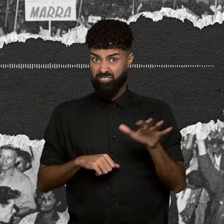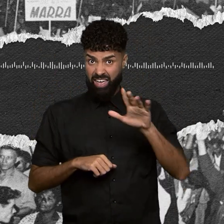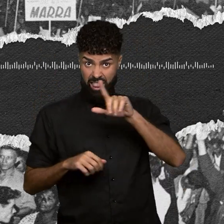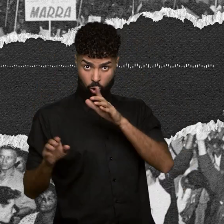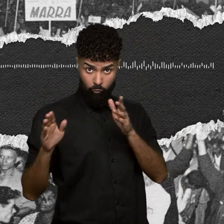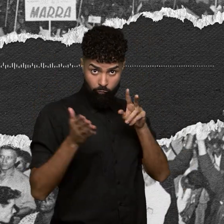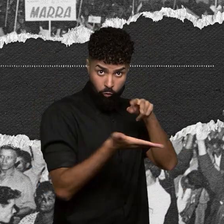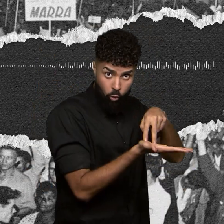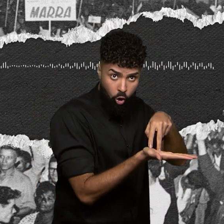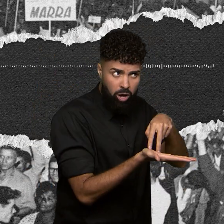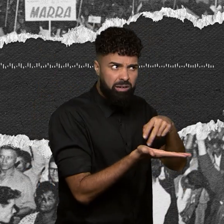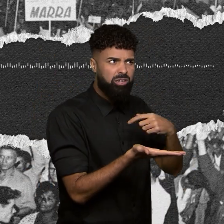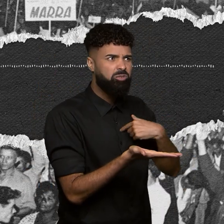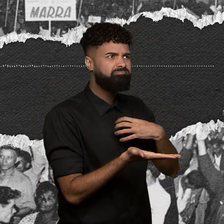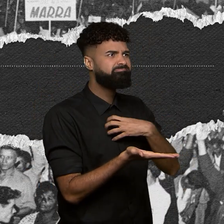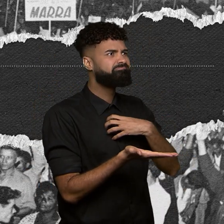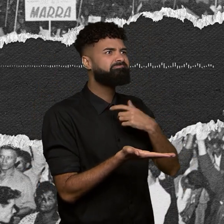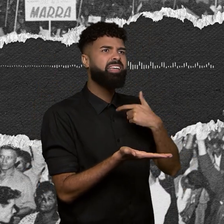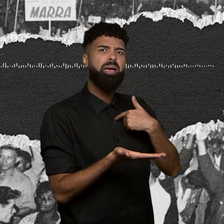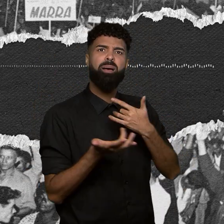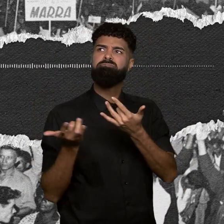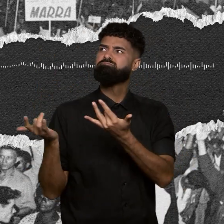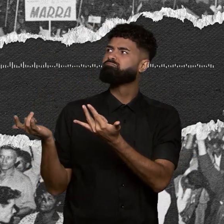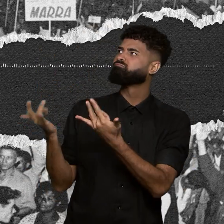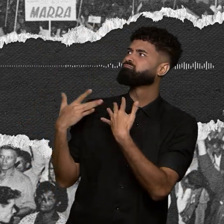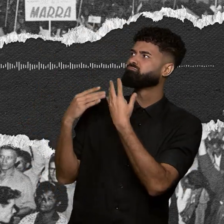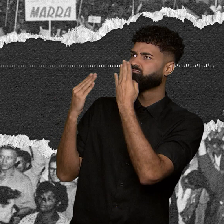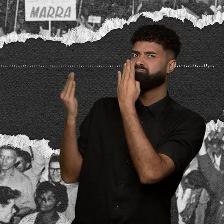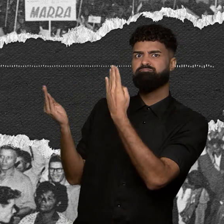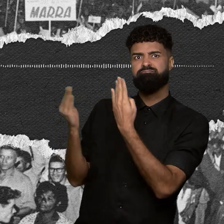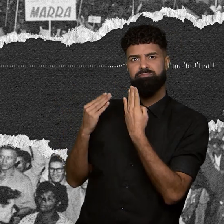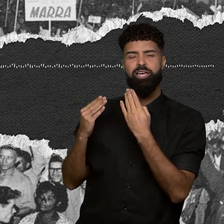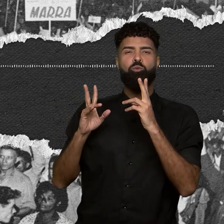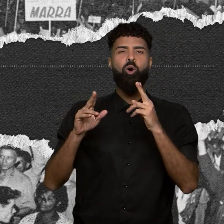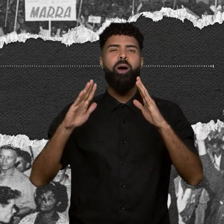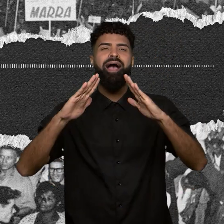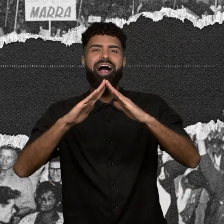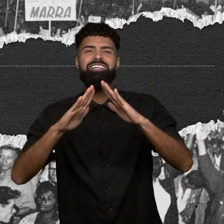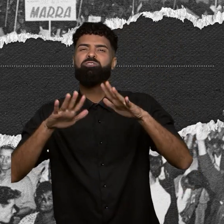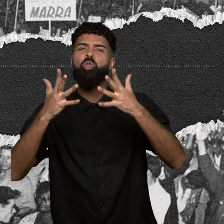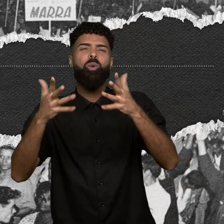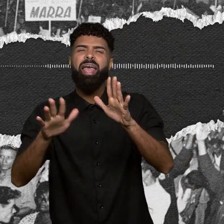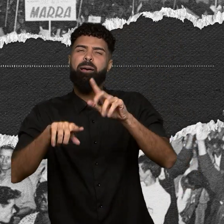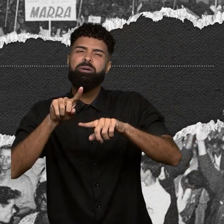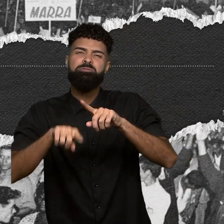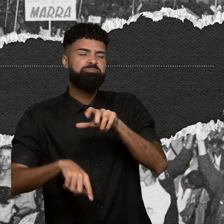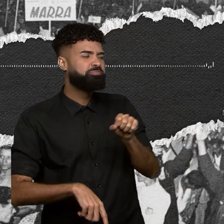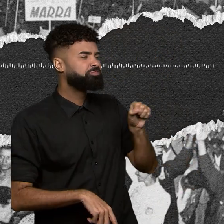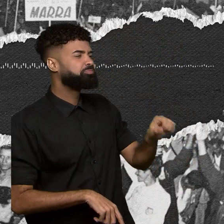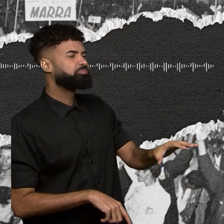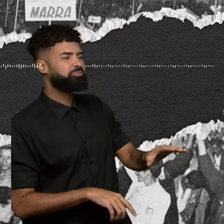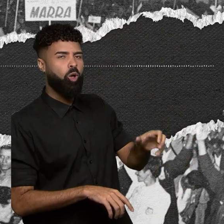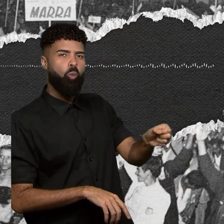sou um objeto fora de uso, digno de estar num quarto de despejo. Foi em maio de